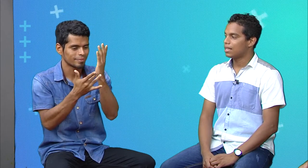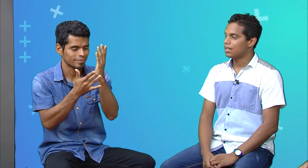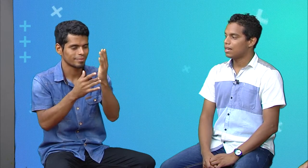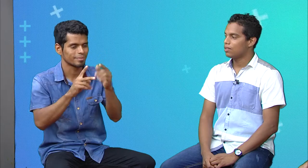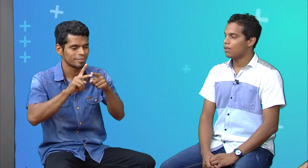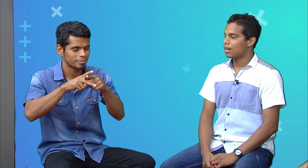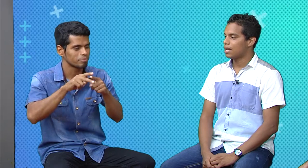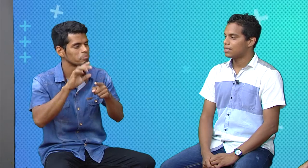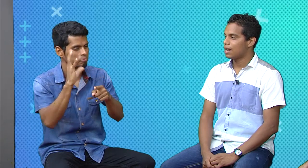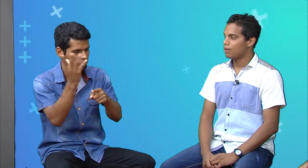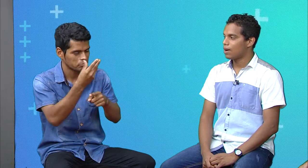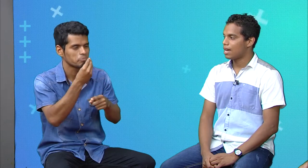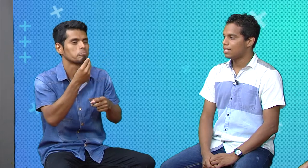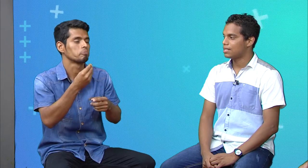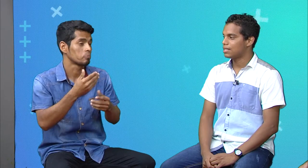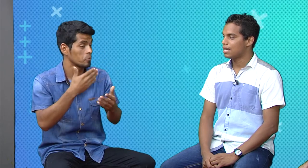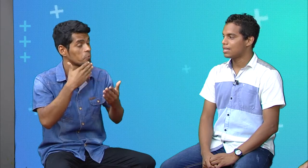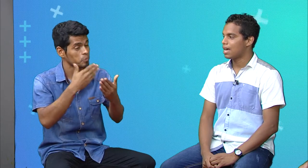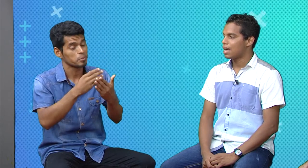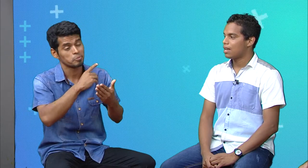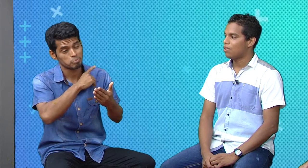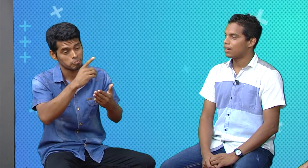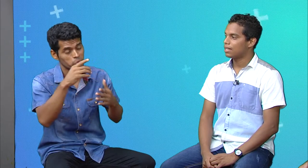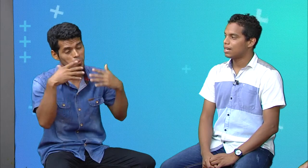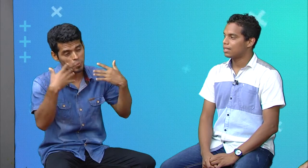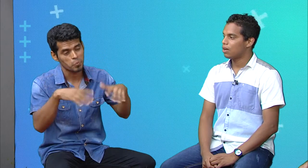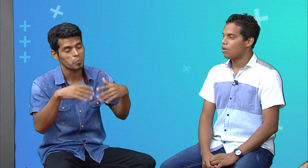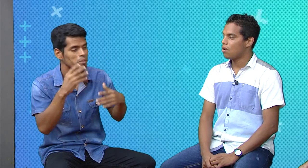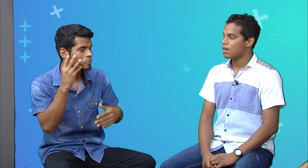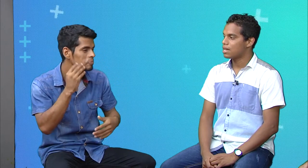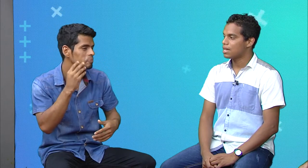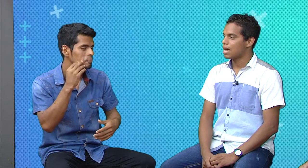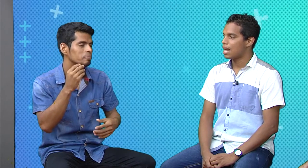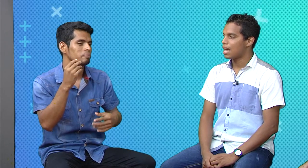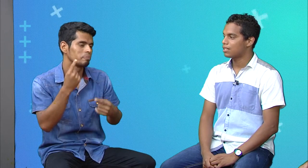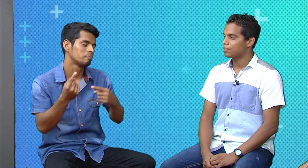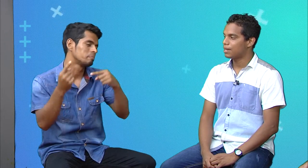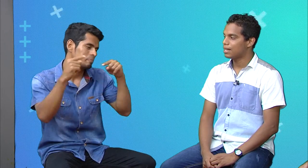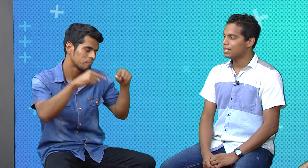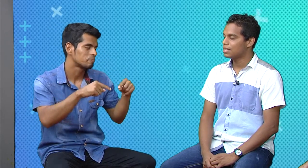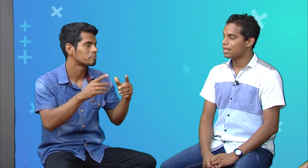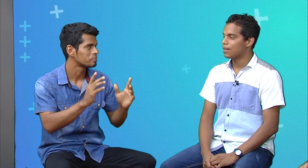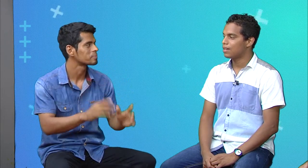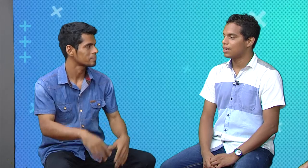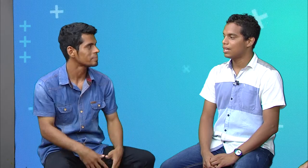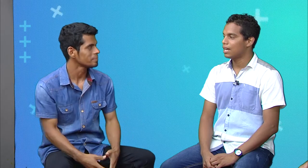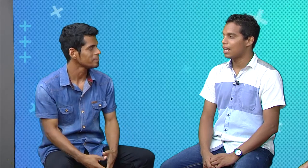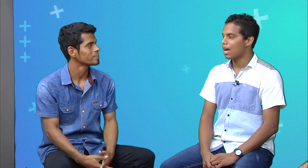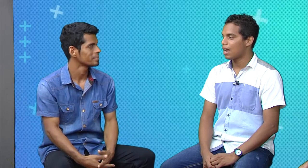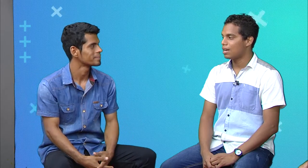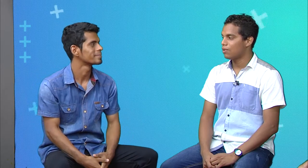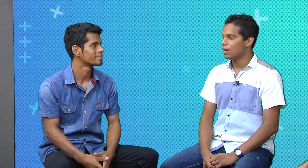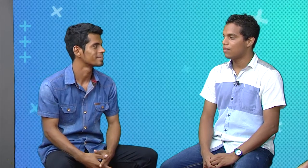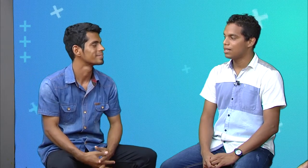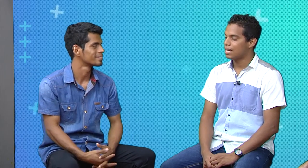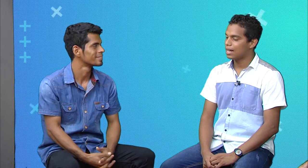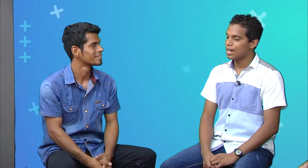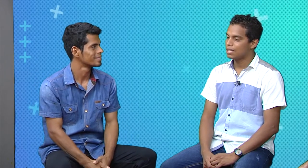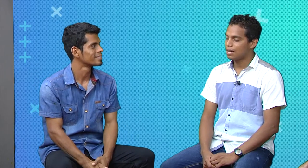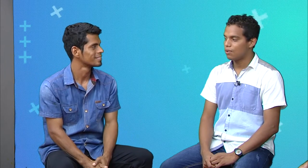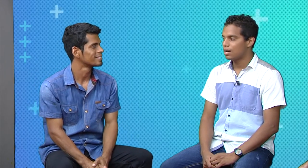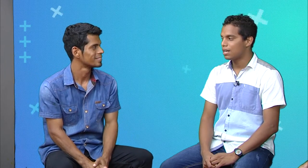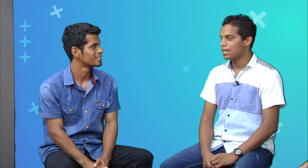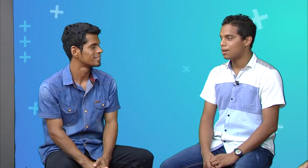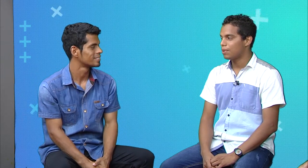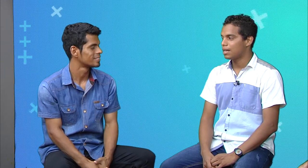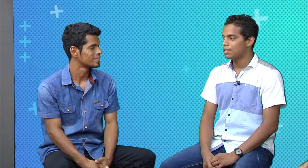iba entendiendo lo que es el lenguaje de señas, lo que es la teología, la experiencia de venir y luego venir acá